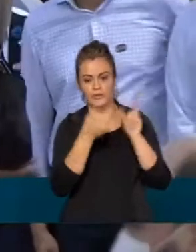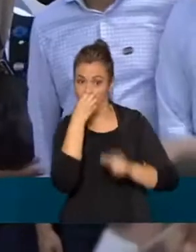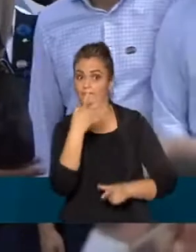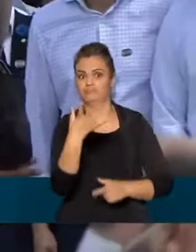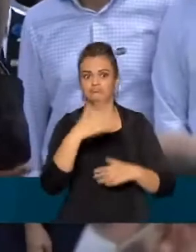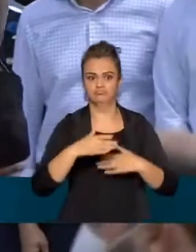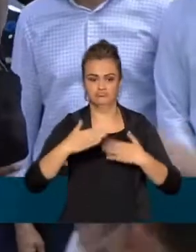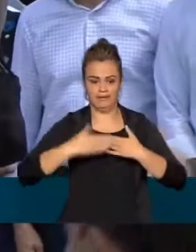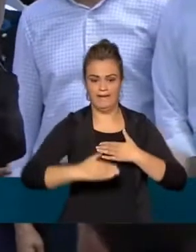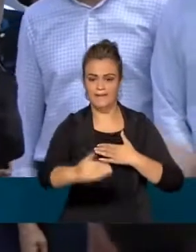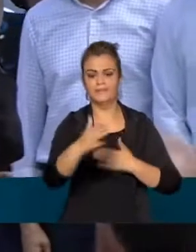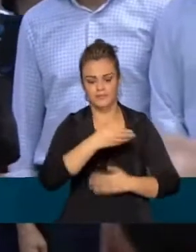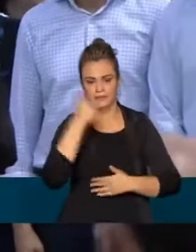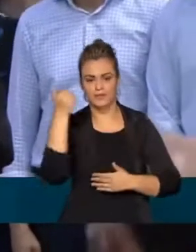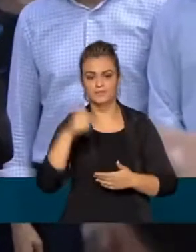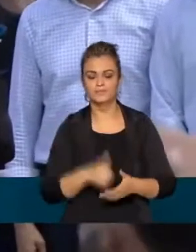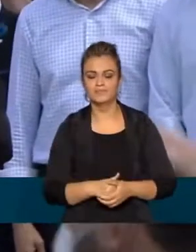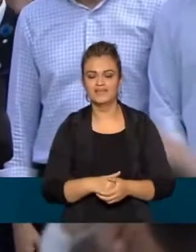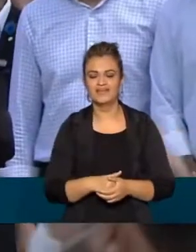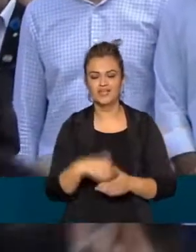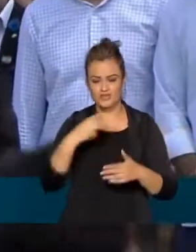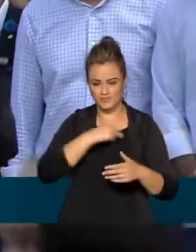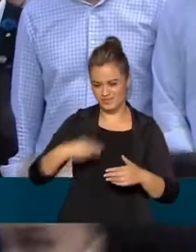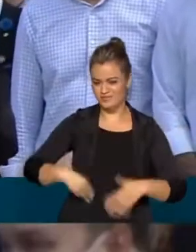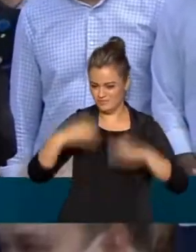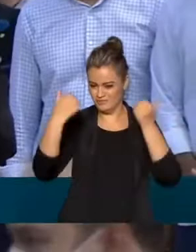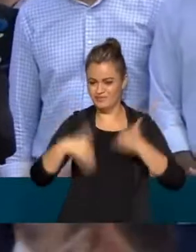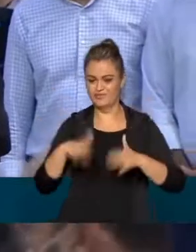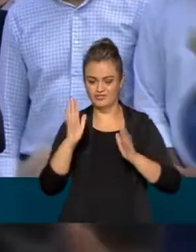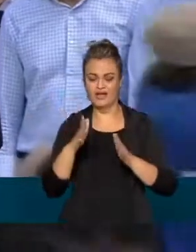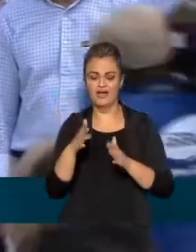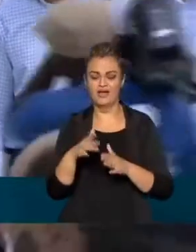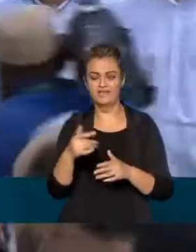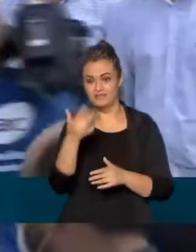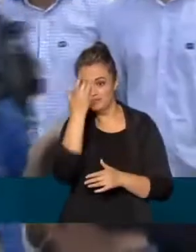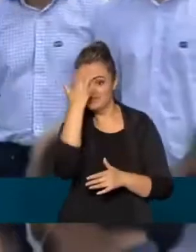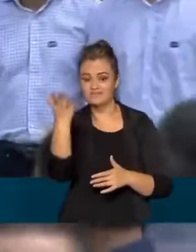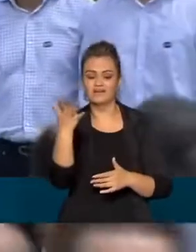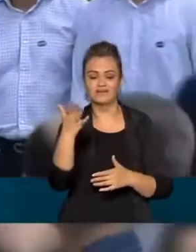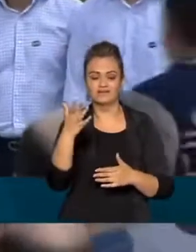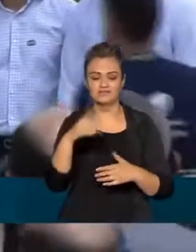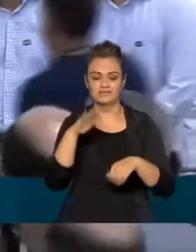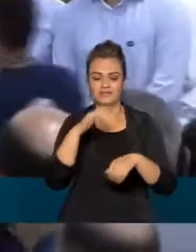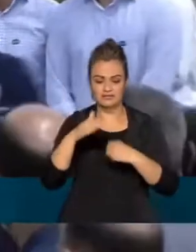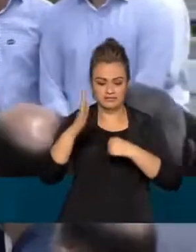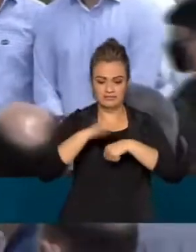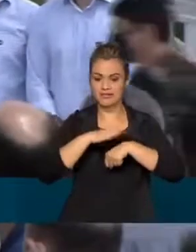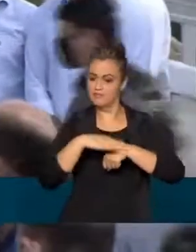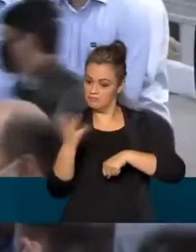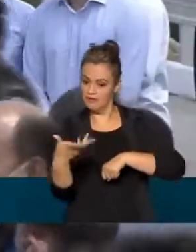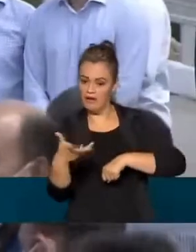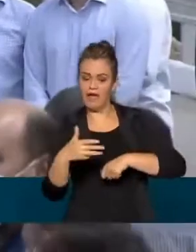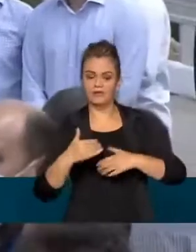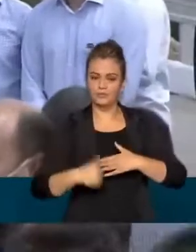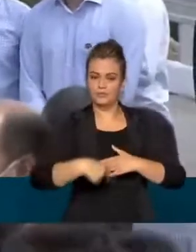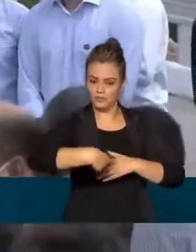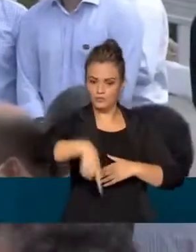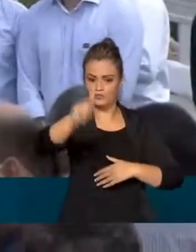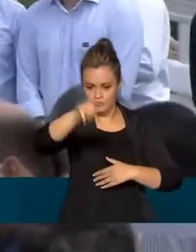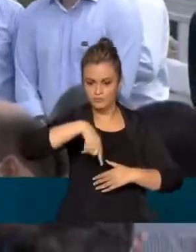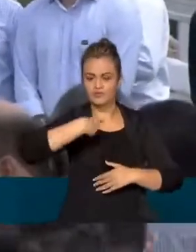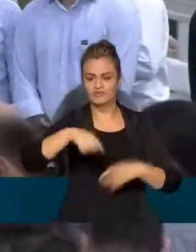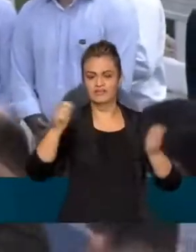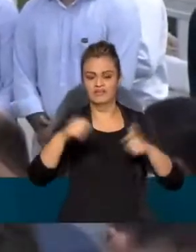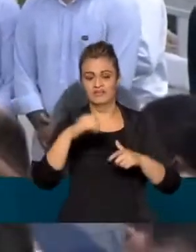Freitas durante a cerimônia vai facilitar a vida do motorista vai diminuir o tempo de viagem e também reduzir